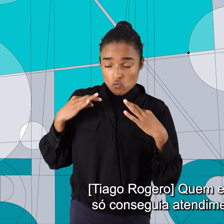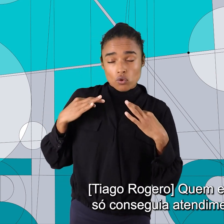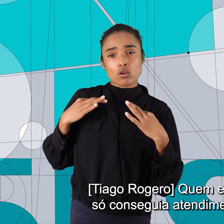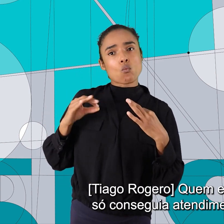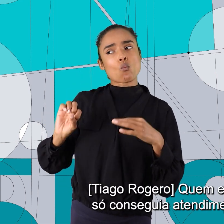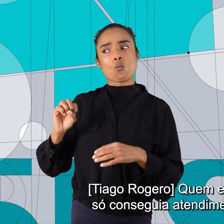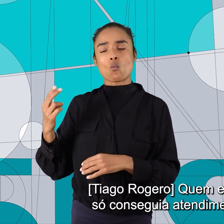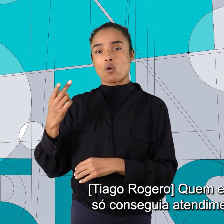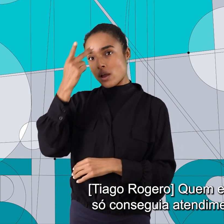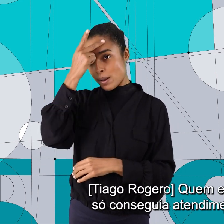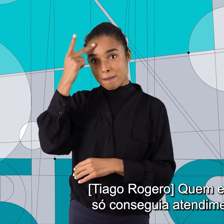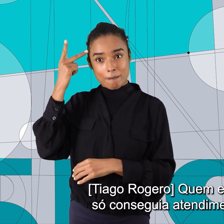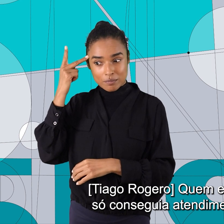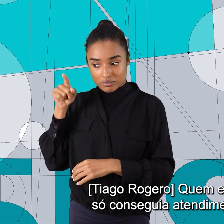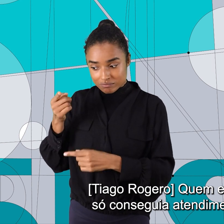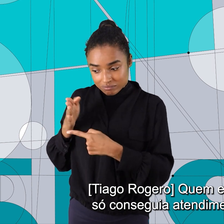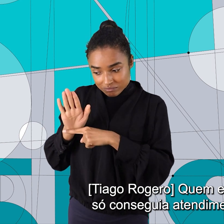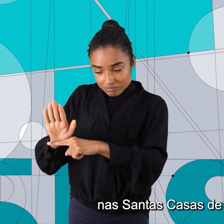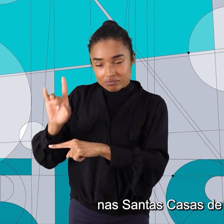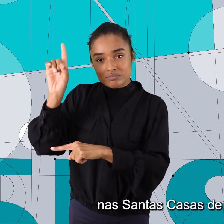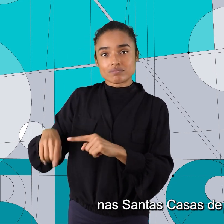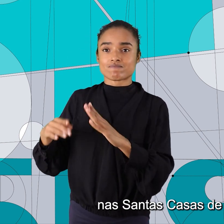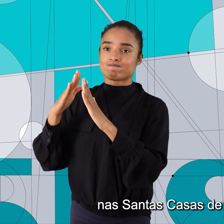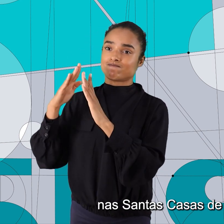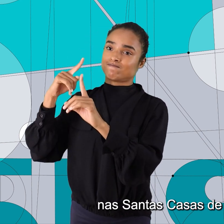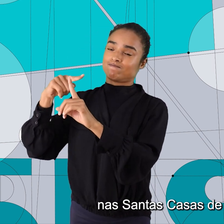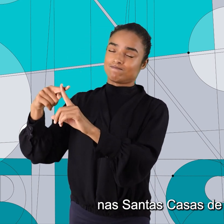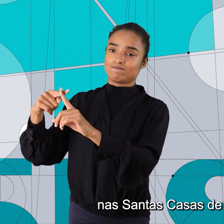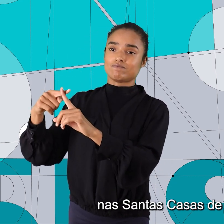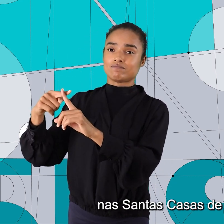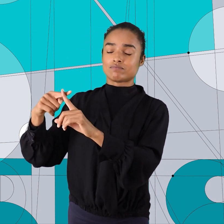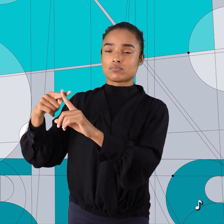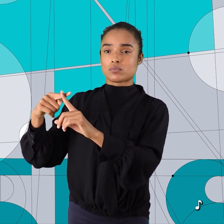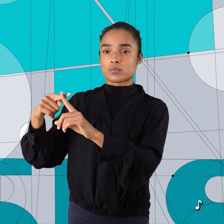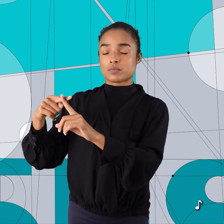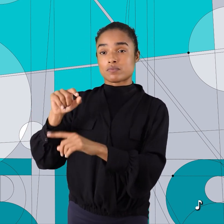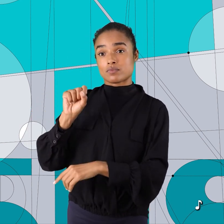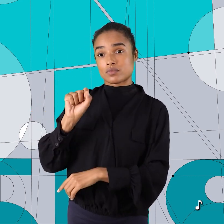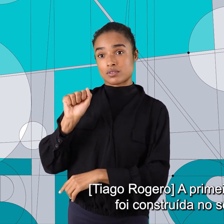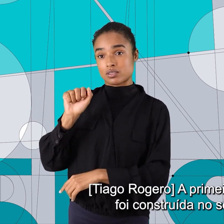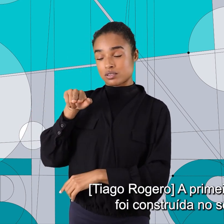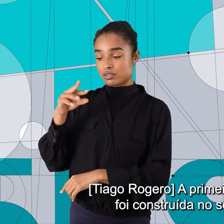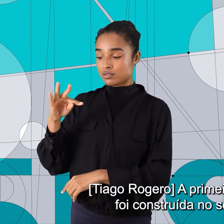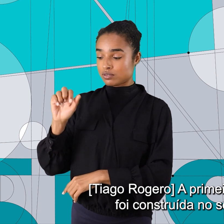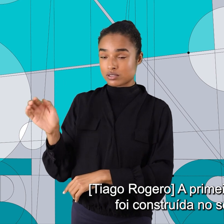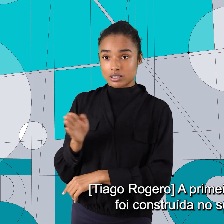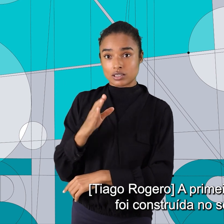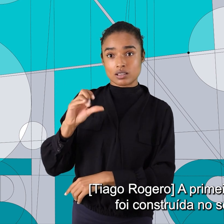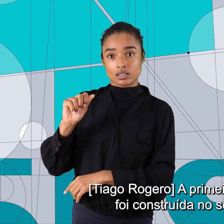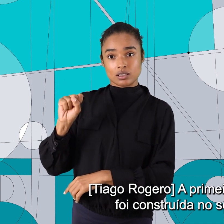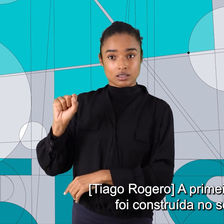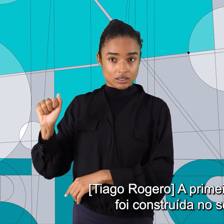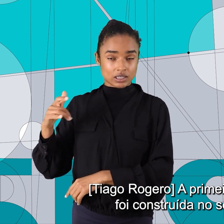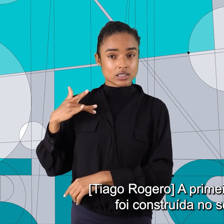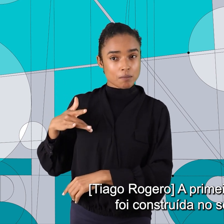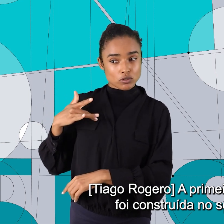pobre só conseguia atendimento via igreja nas Santas Casas de Misericórdia. A primeira Santa Casa foi